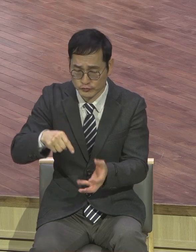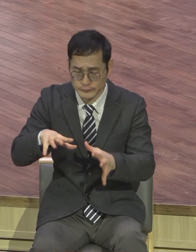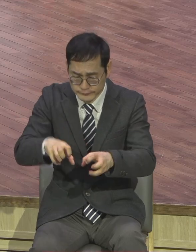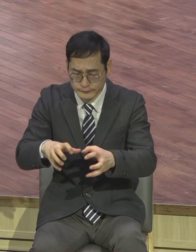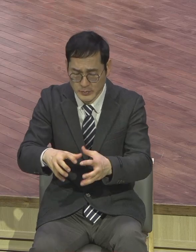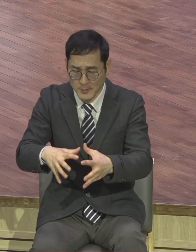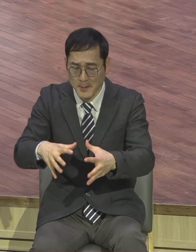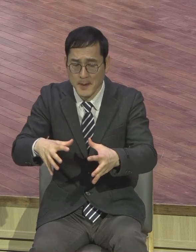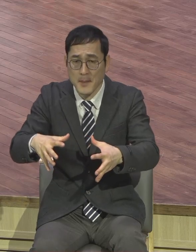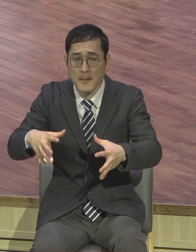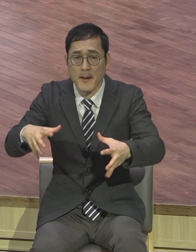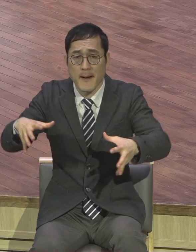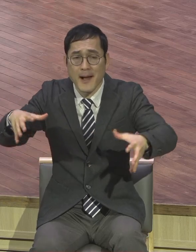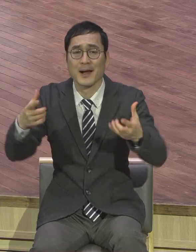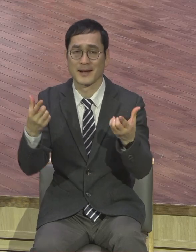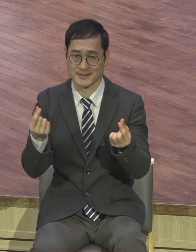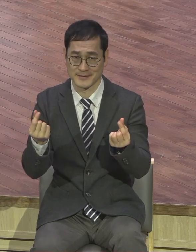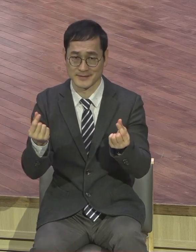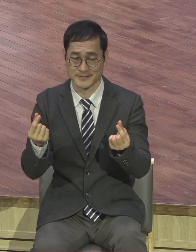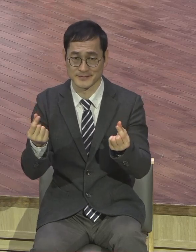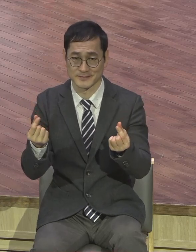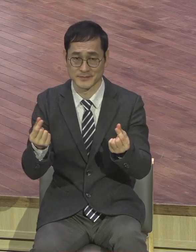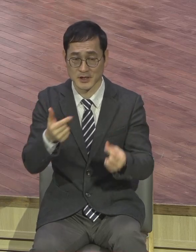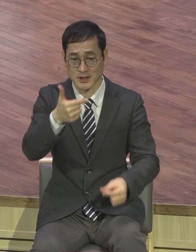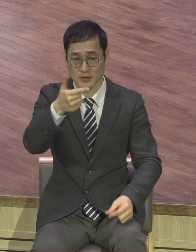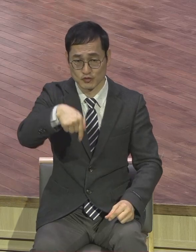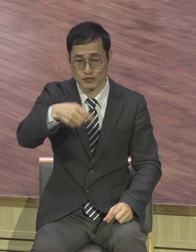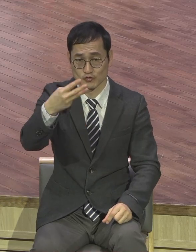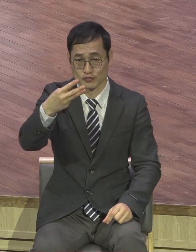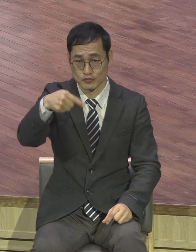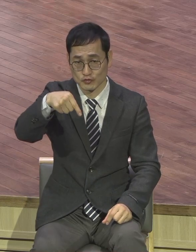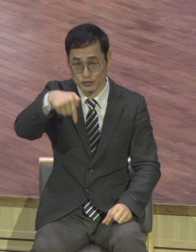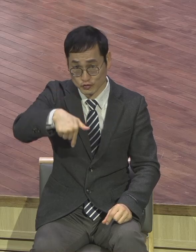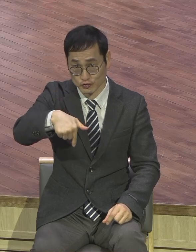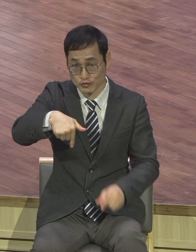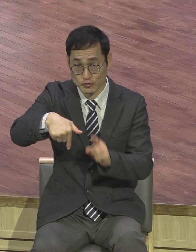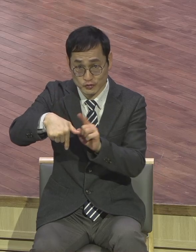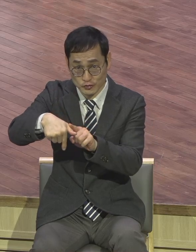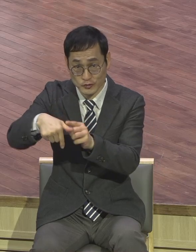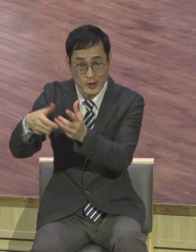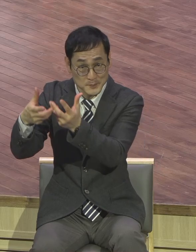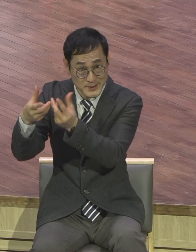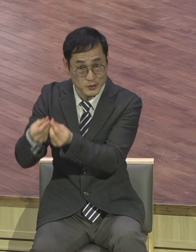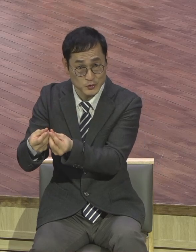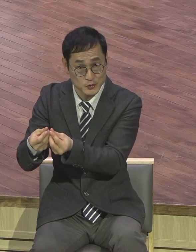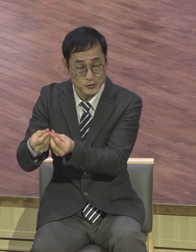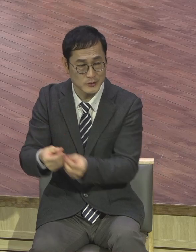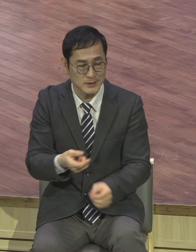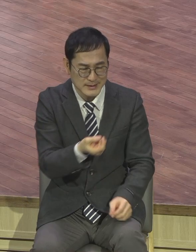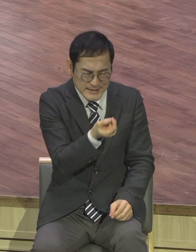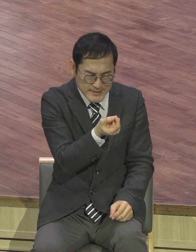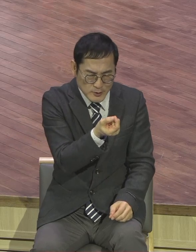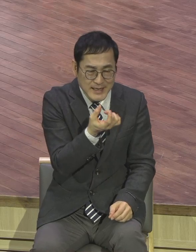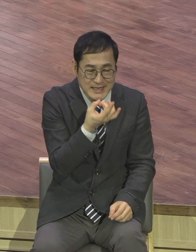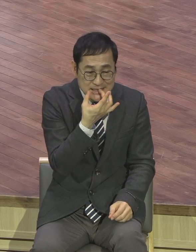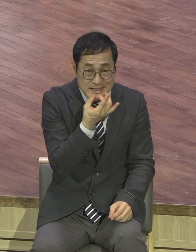예수님께서 말씀하신 누룩 비유는요 겨자식 비유와 공통점이 있습니다. 그것은